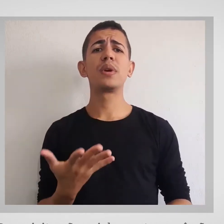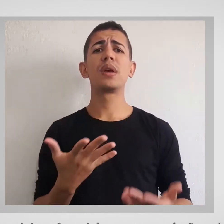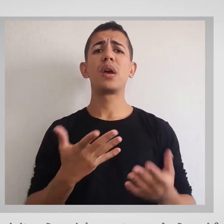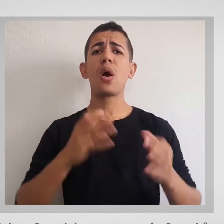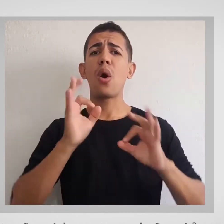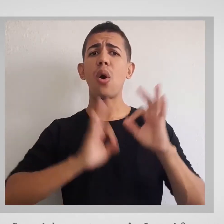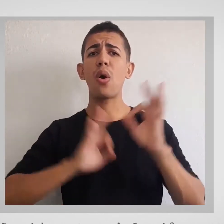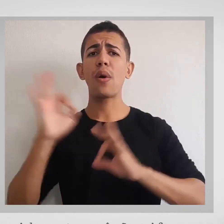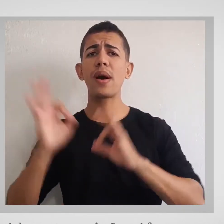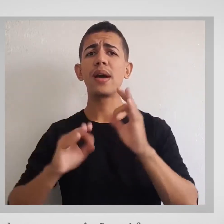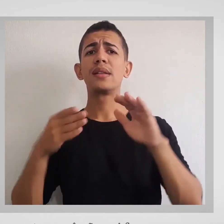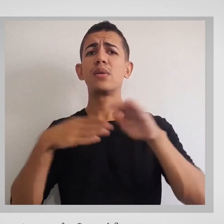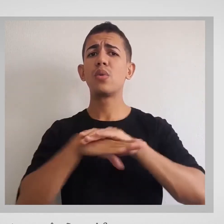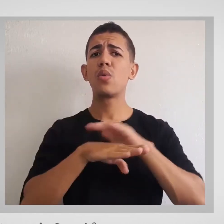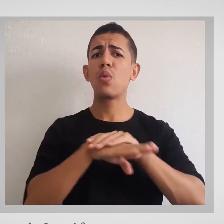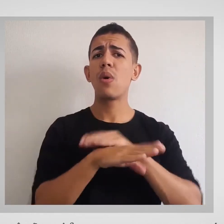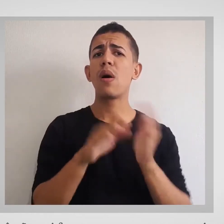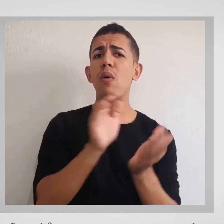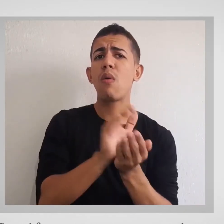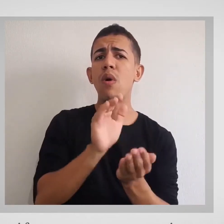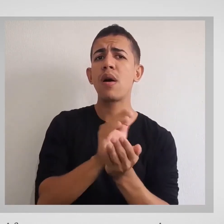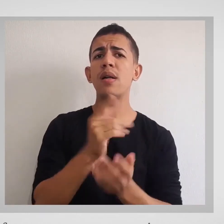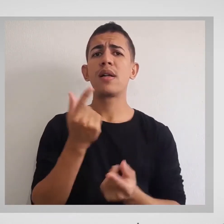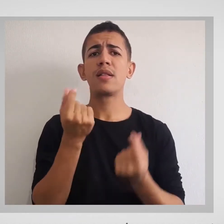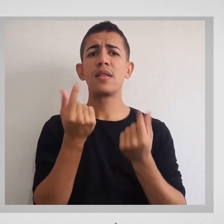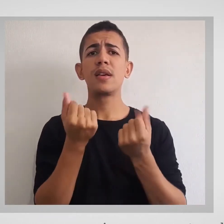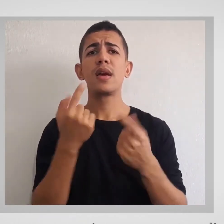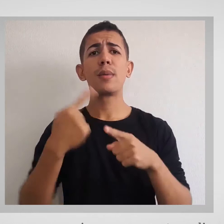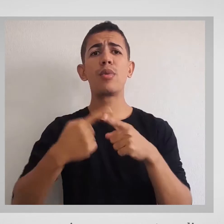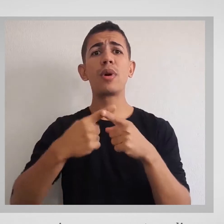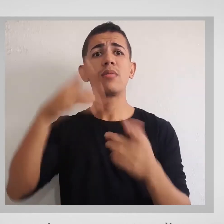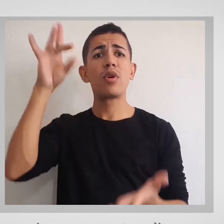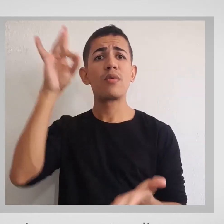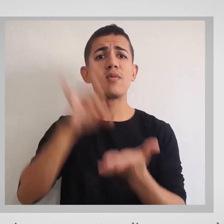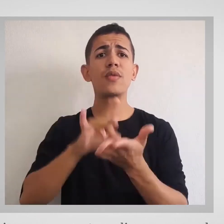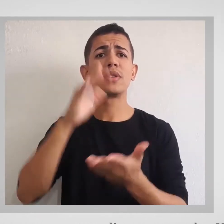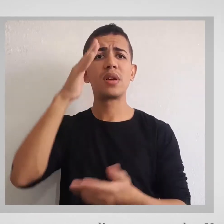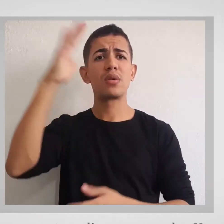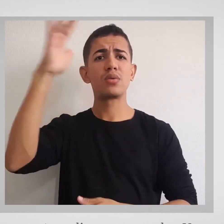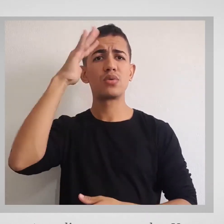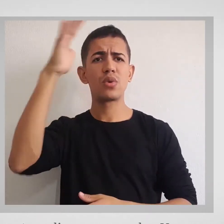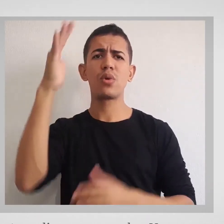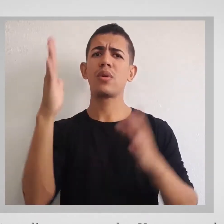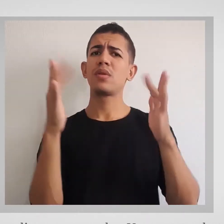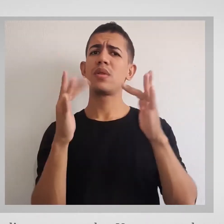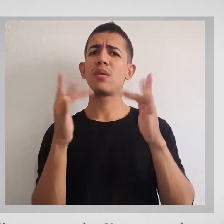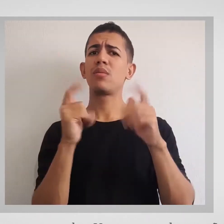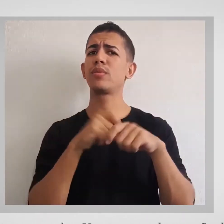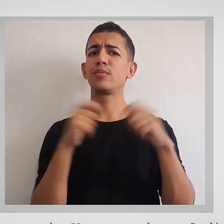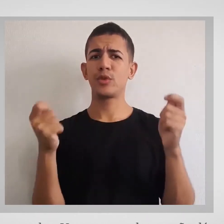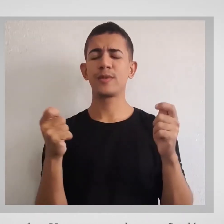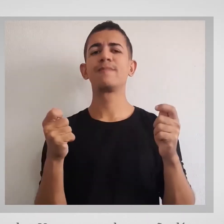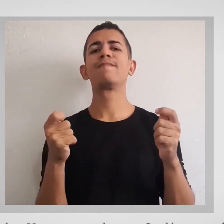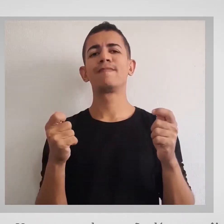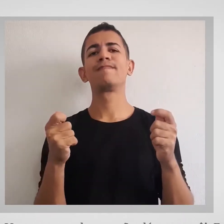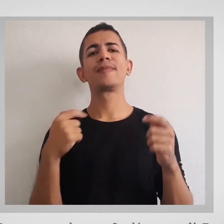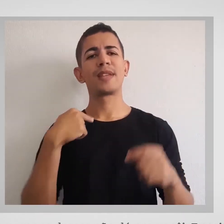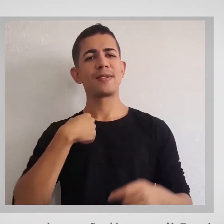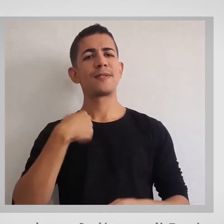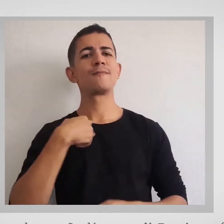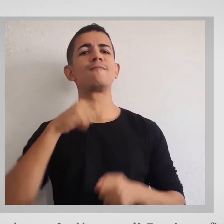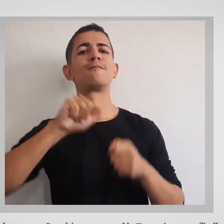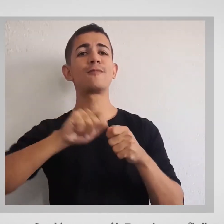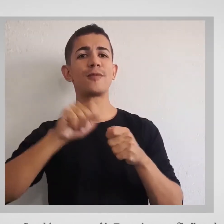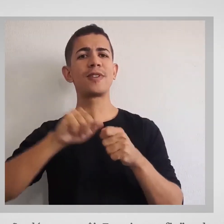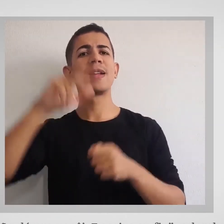as reservas que precisamos para a gente realizar nosso sonho. Um namoro desses não dá para você. E assim eu fiz. Relembra